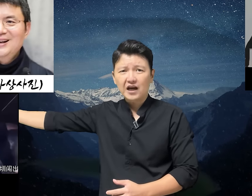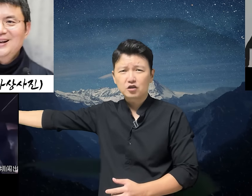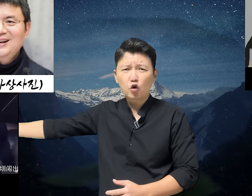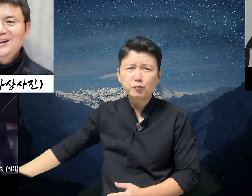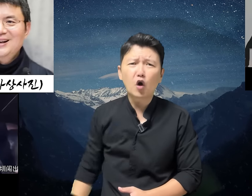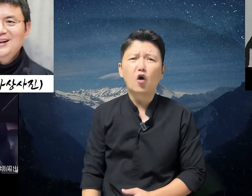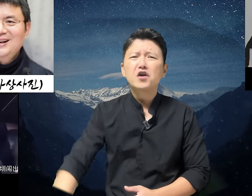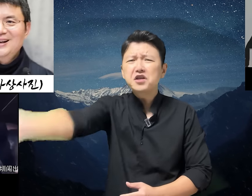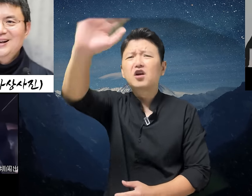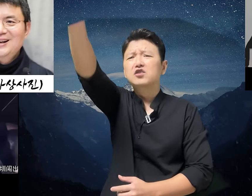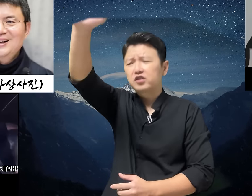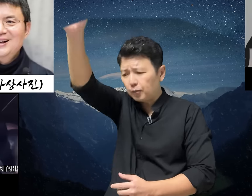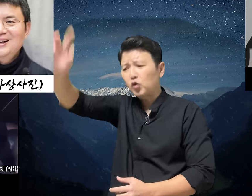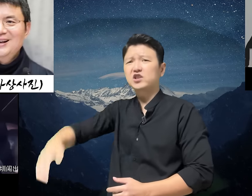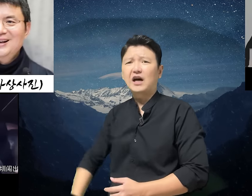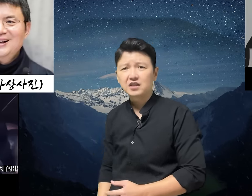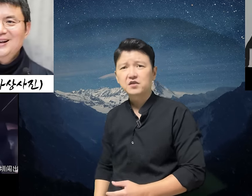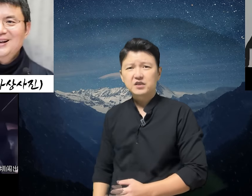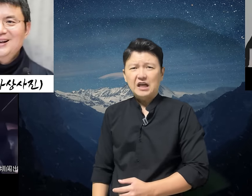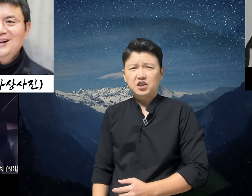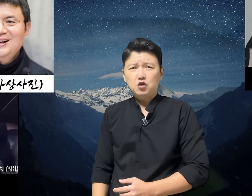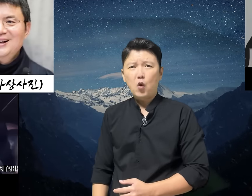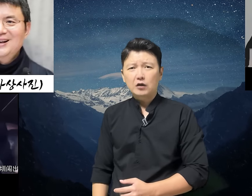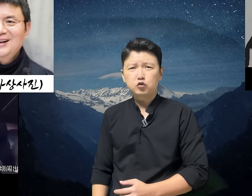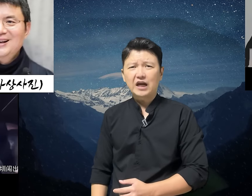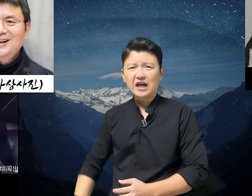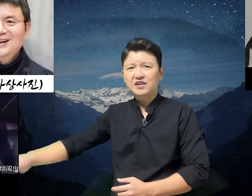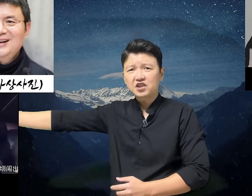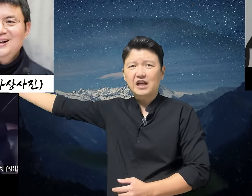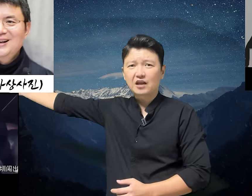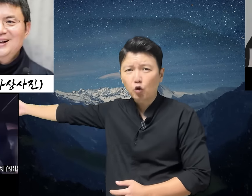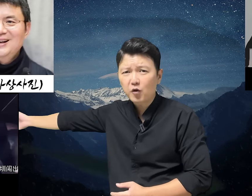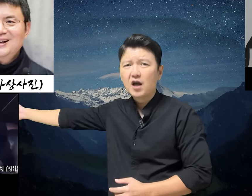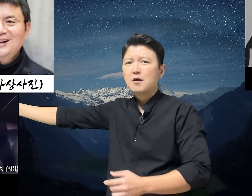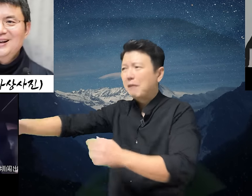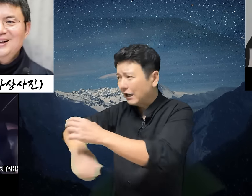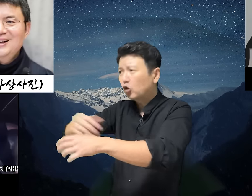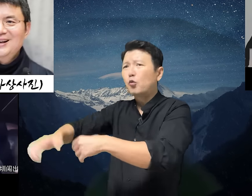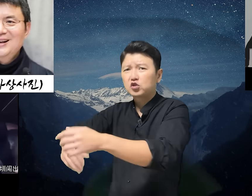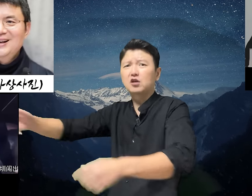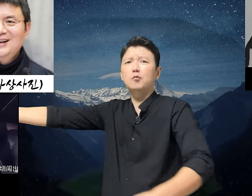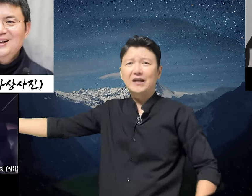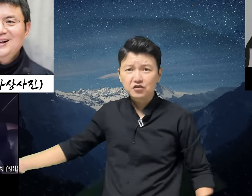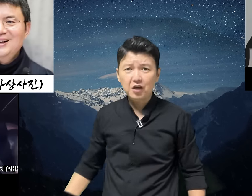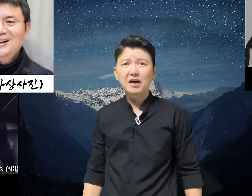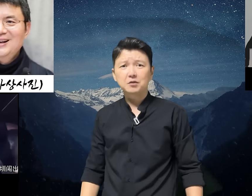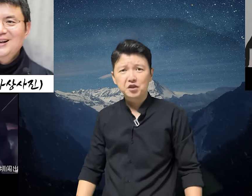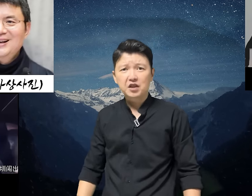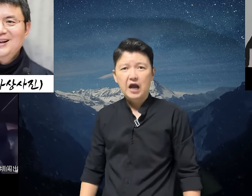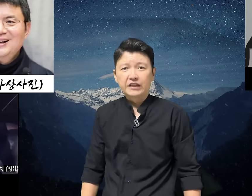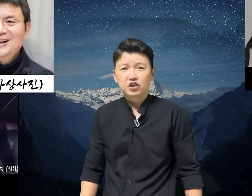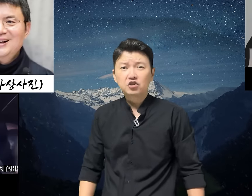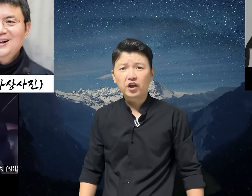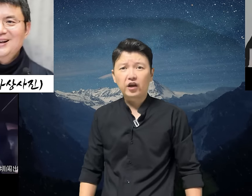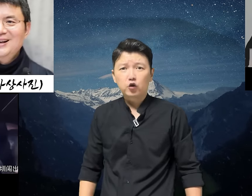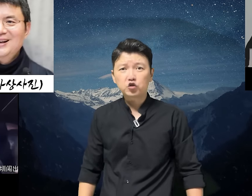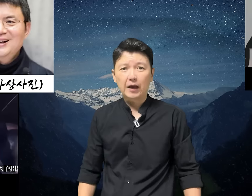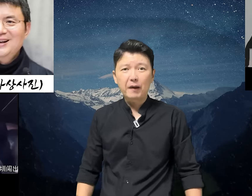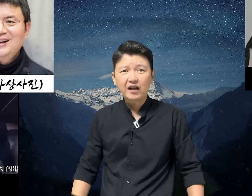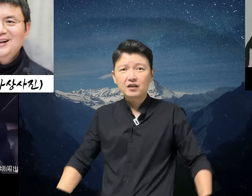같은 놈도 이 거들떠 보지도 않아서 사실 이 왕퉁다는 아직 사장놈과 말도 못 섞어봤는데 말입니다 아니 근데 요새 파란